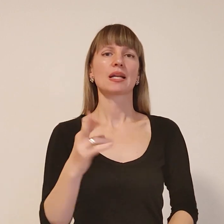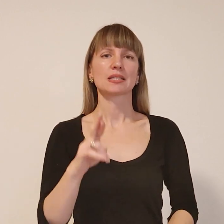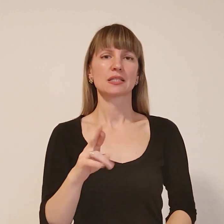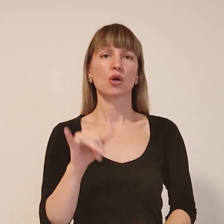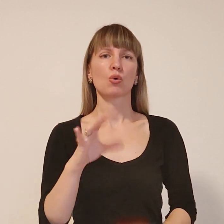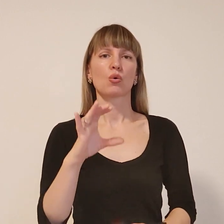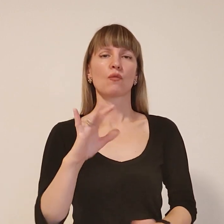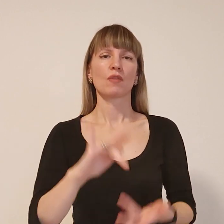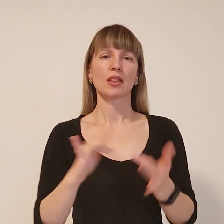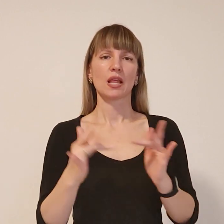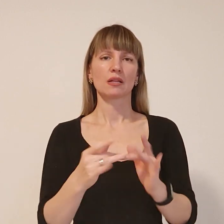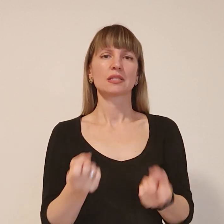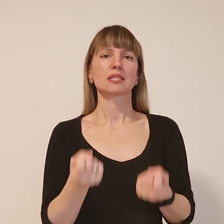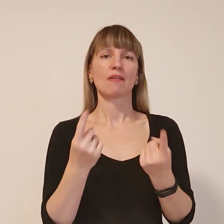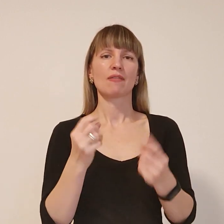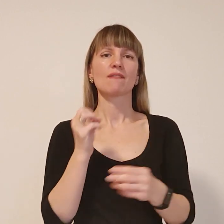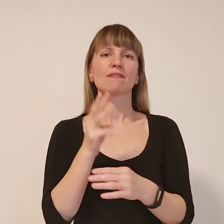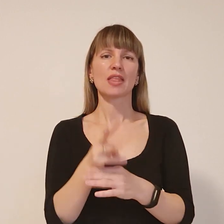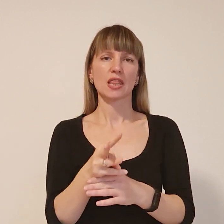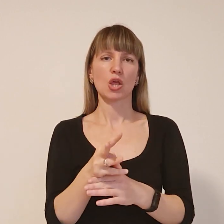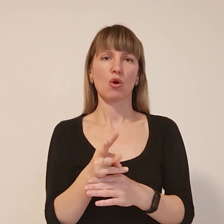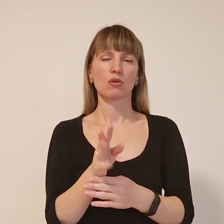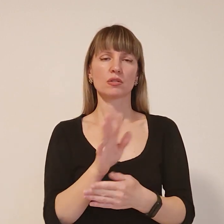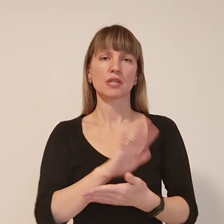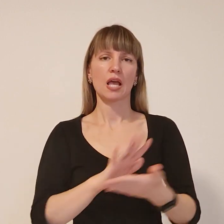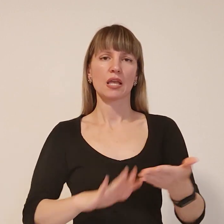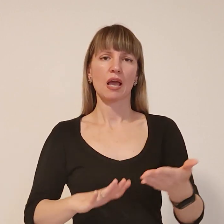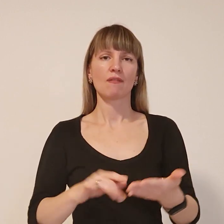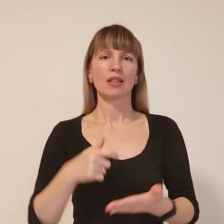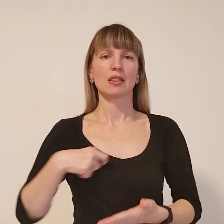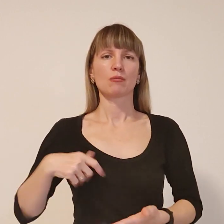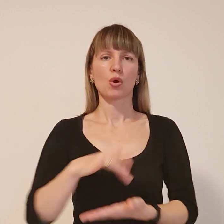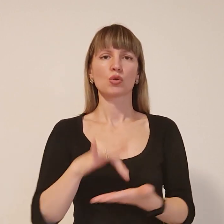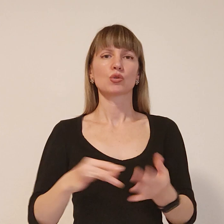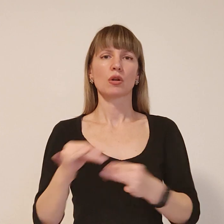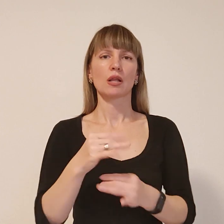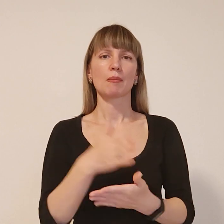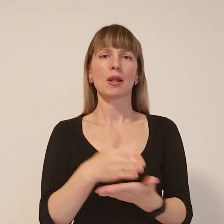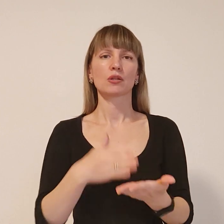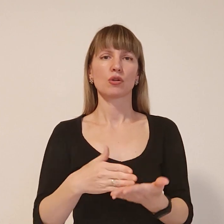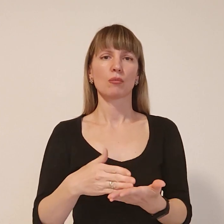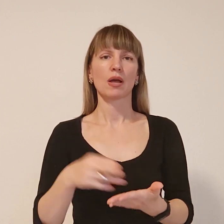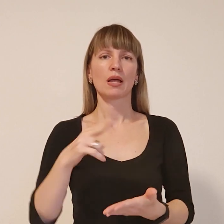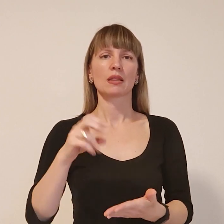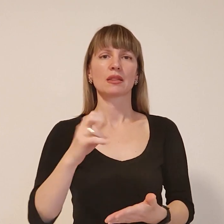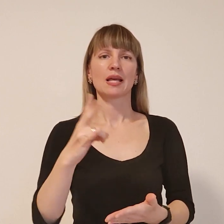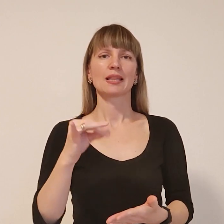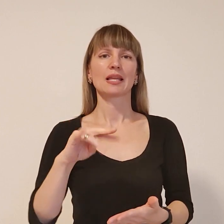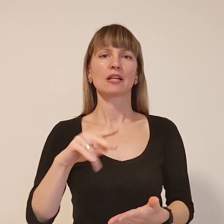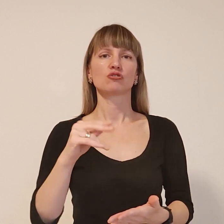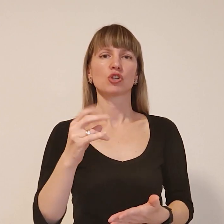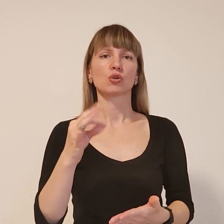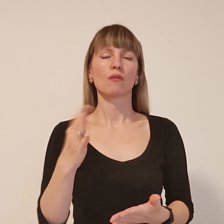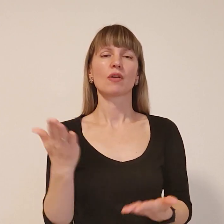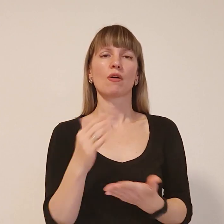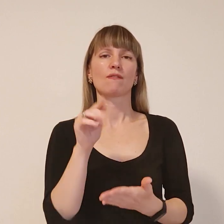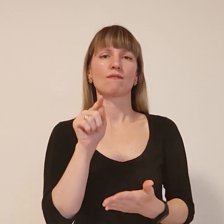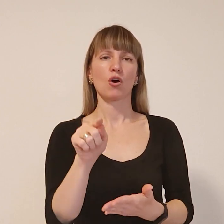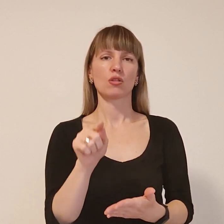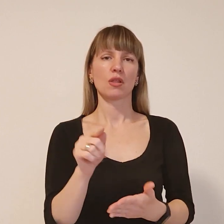соцмережах з'явилось відеозвернення депутатки міської ради Гмелітополя Галини Данильченко, у котрому вона звернулася до